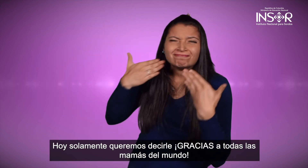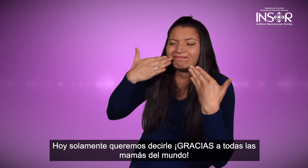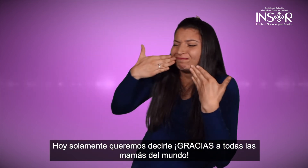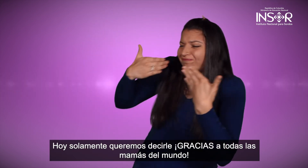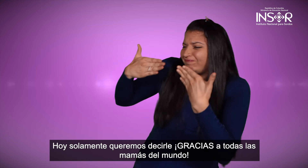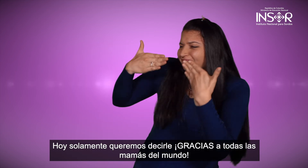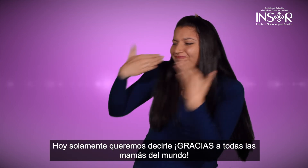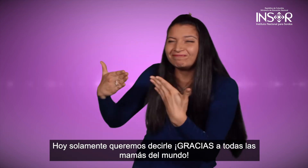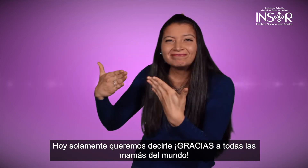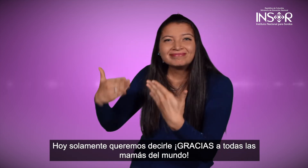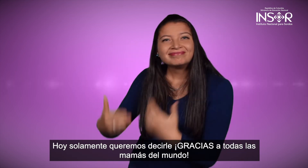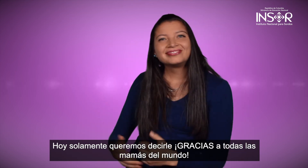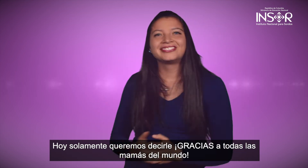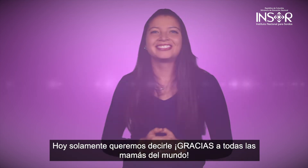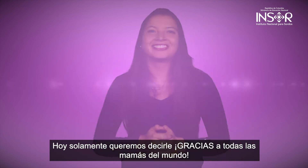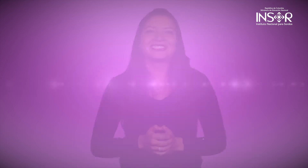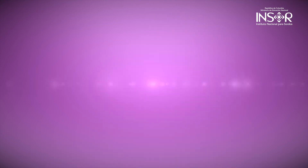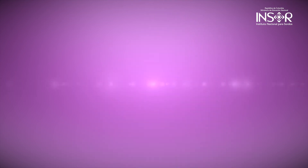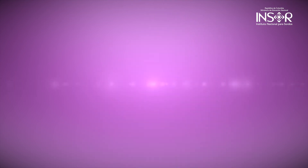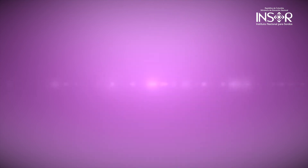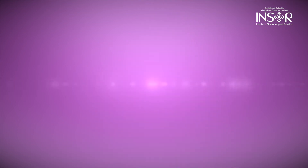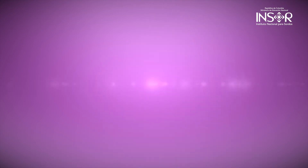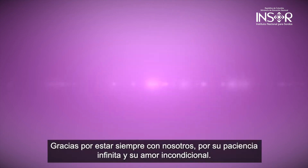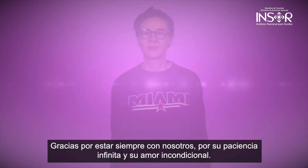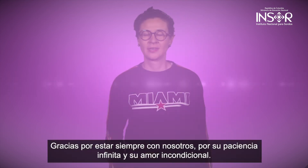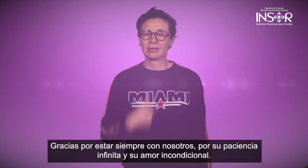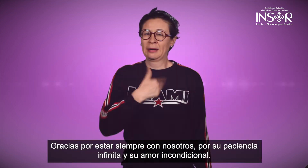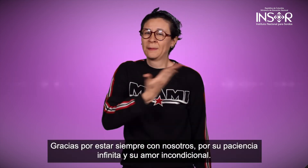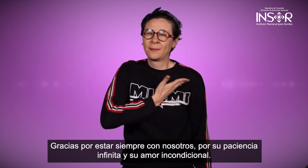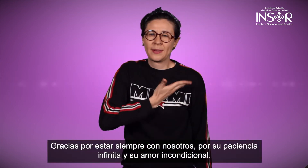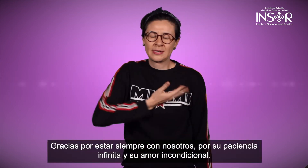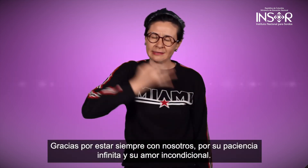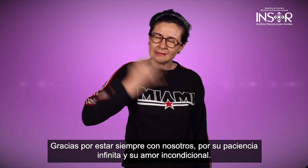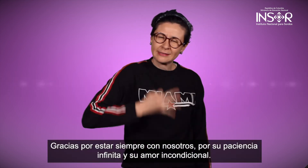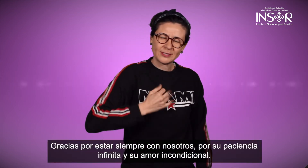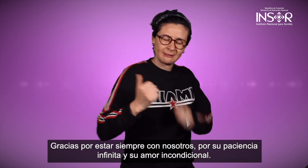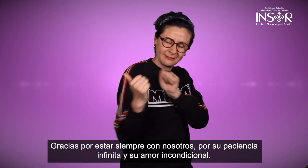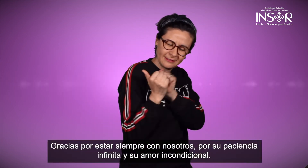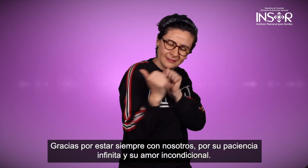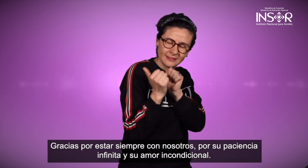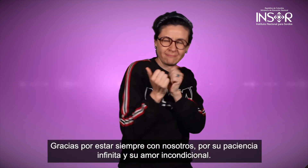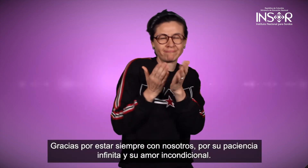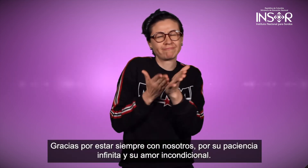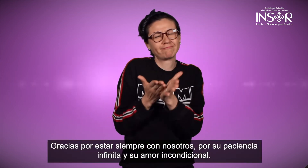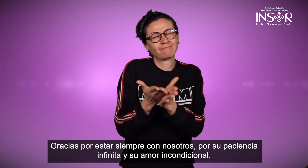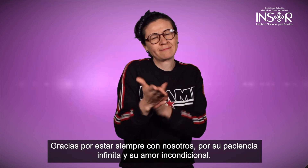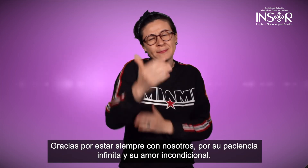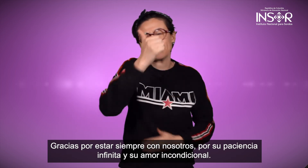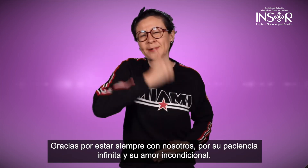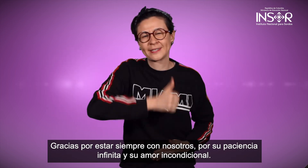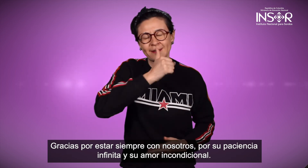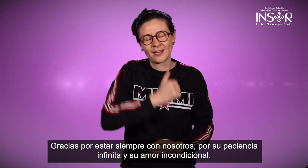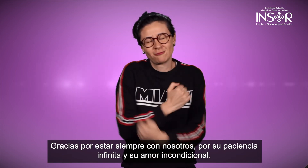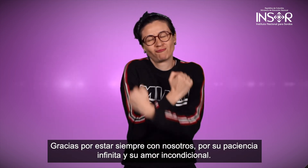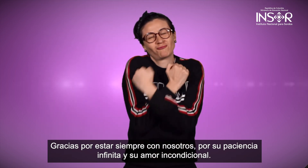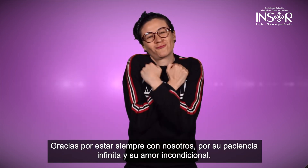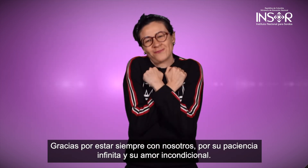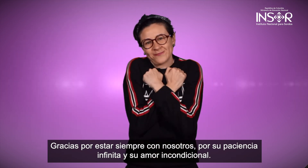por estar siempre con nosotros, por su paciencia infinita y su amor